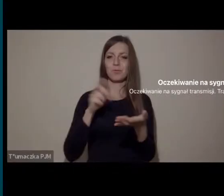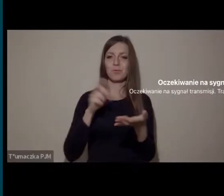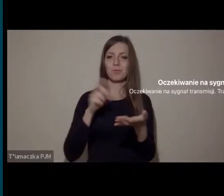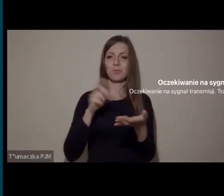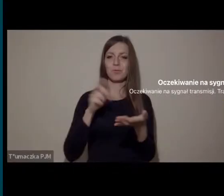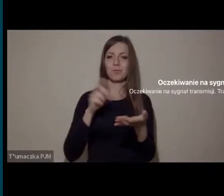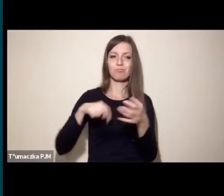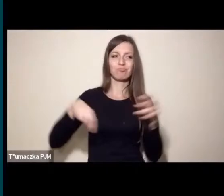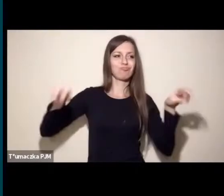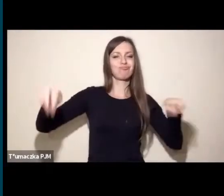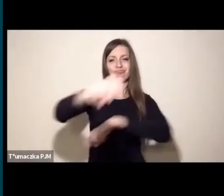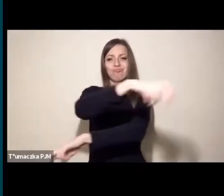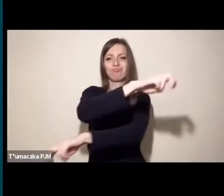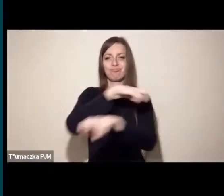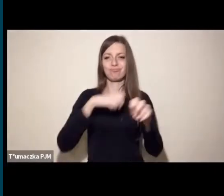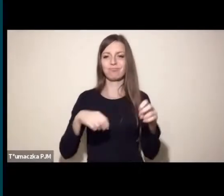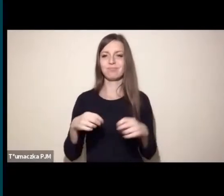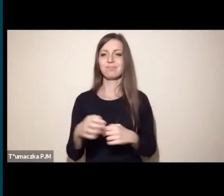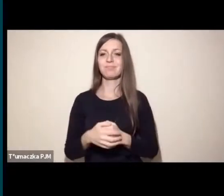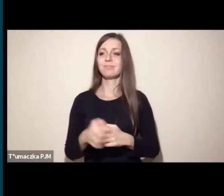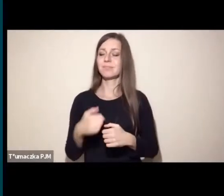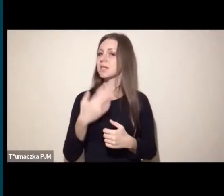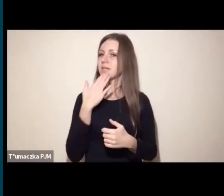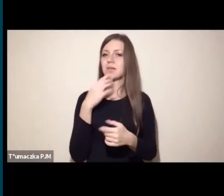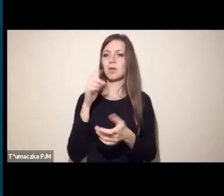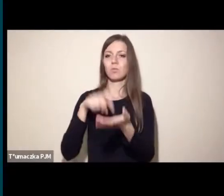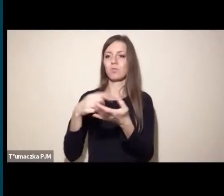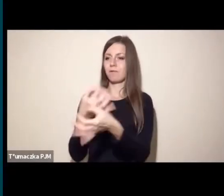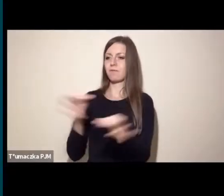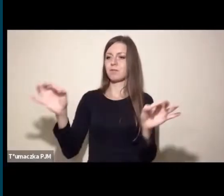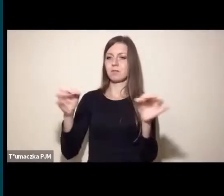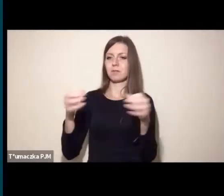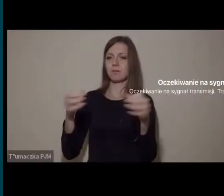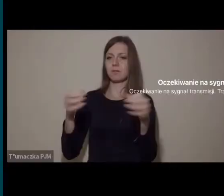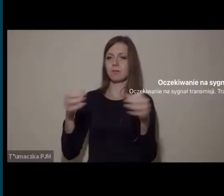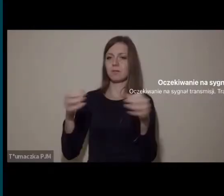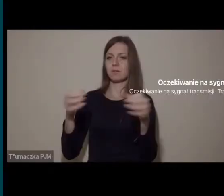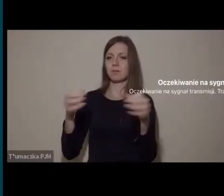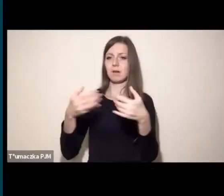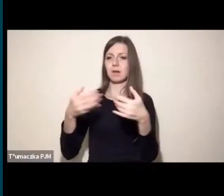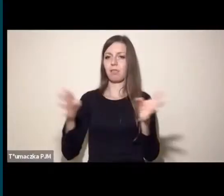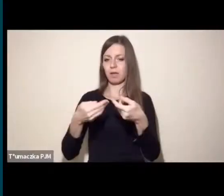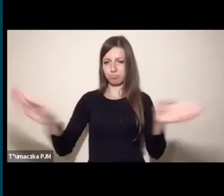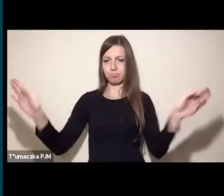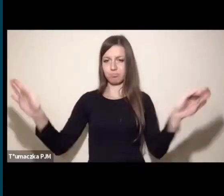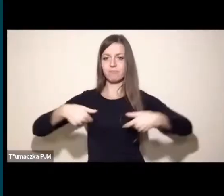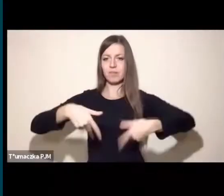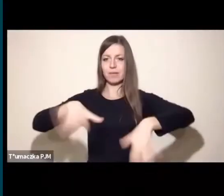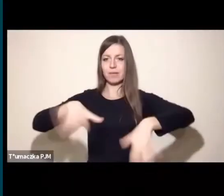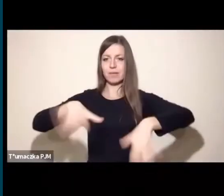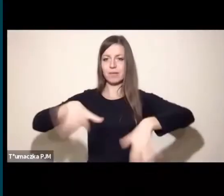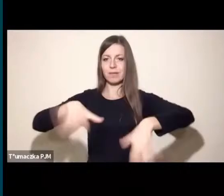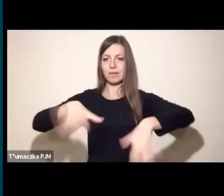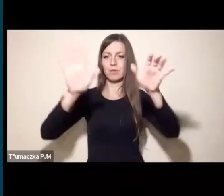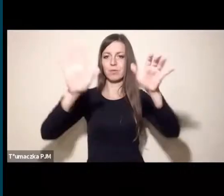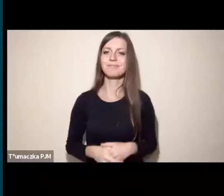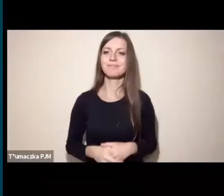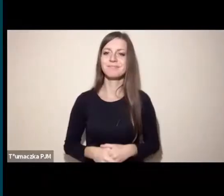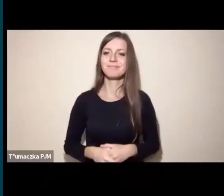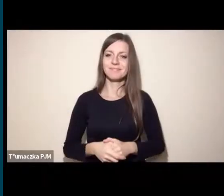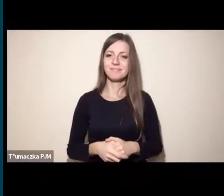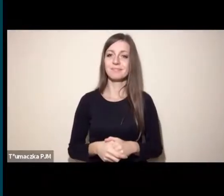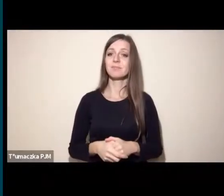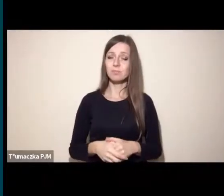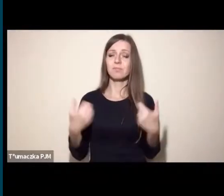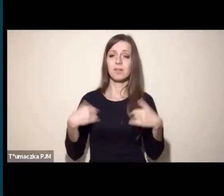zostanie z klatek uwolnionych. I to jest pierwszy krok, który nas zbliża do wywalczenia dla nich życia